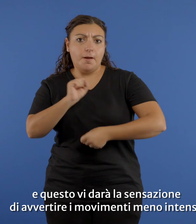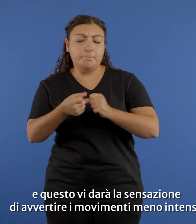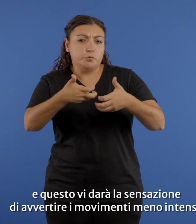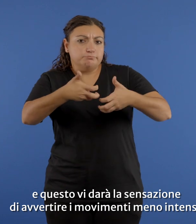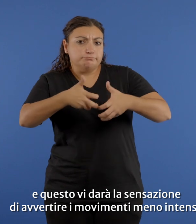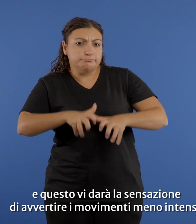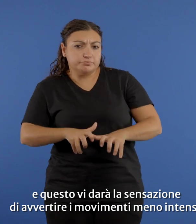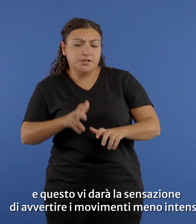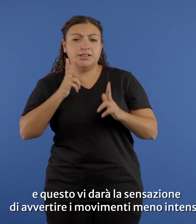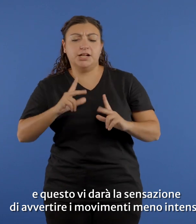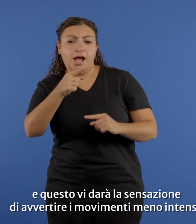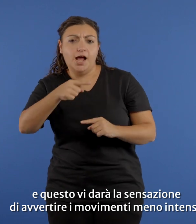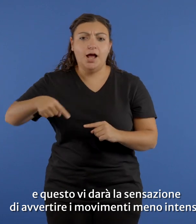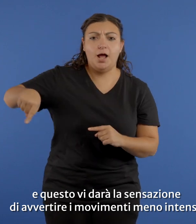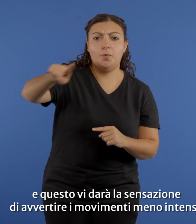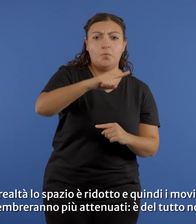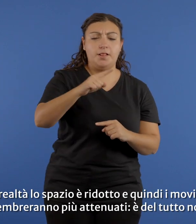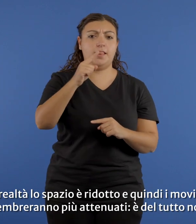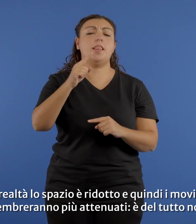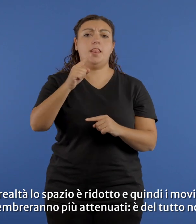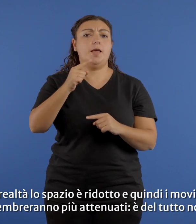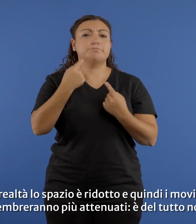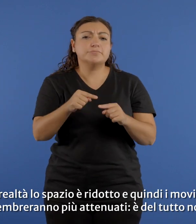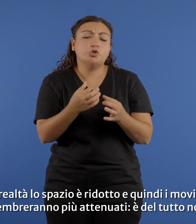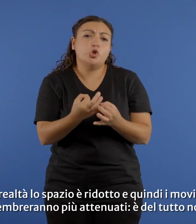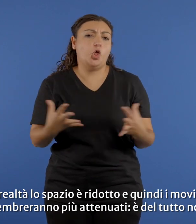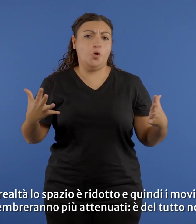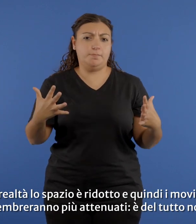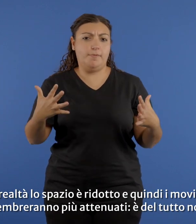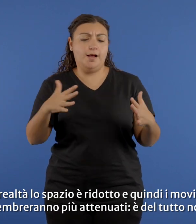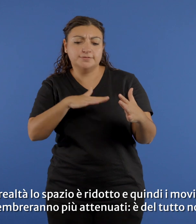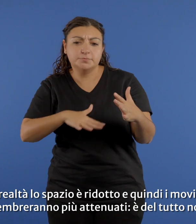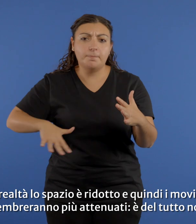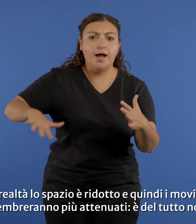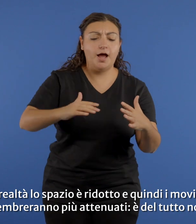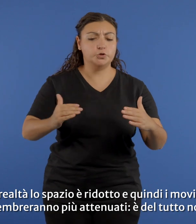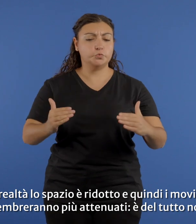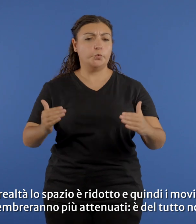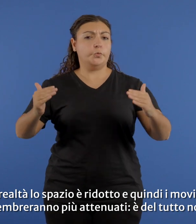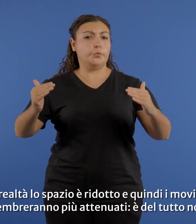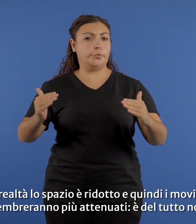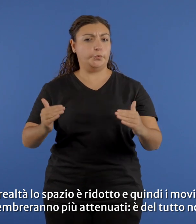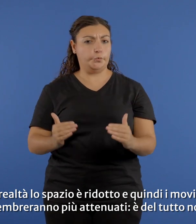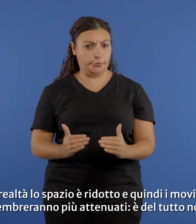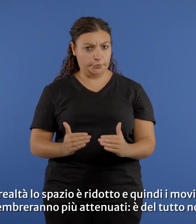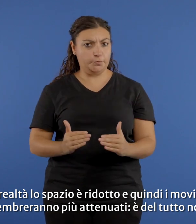di avvertire i movimenti meno intensi. In realtà lo spazio è ridotto e quindi i movimenti vi sembreranno più attenuati, è del tutto normale.